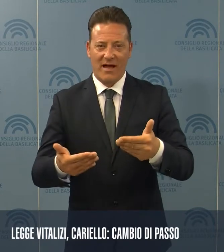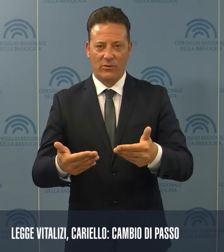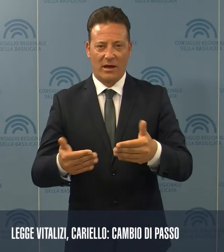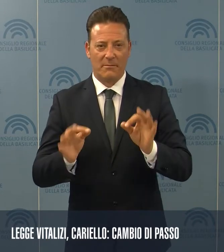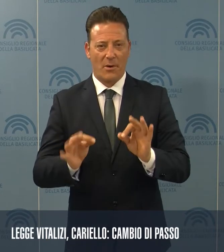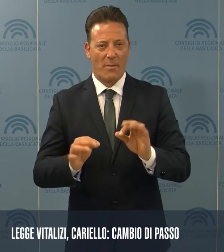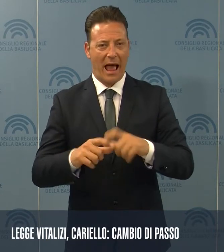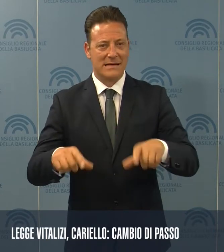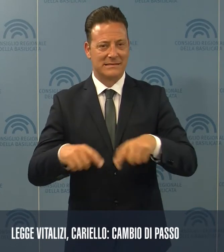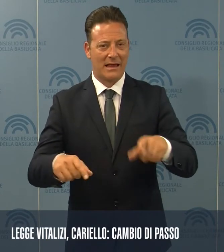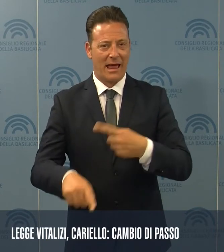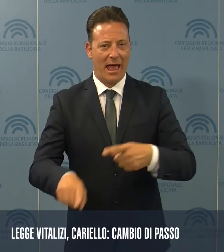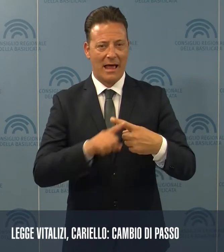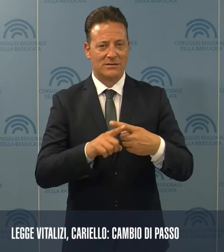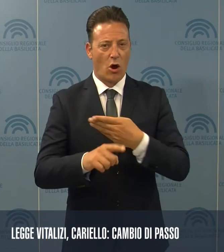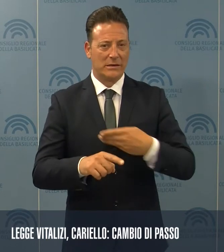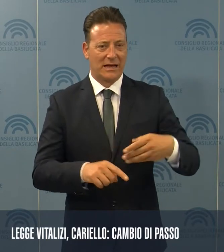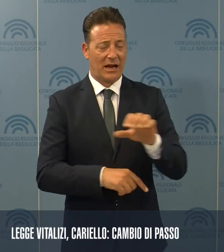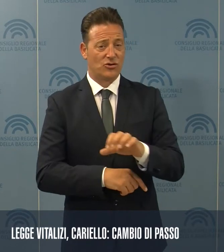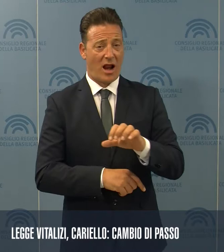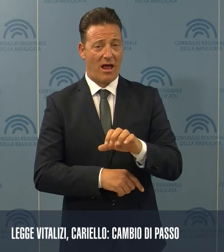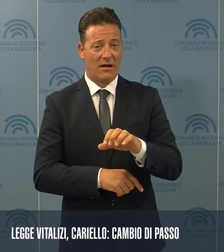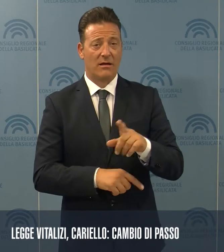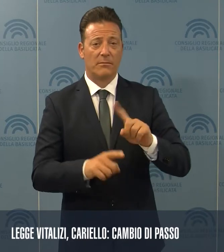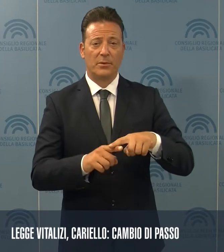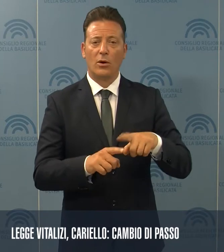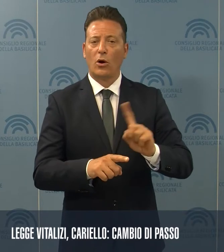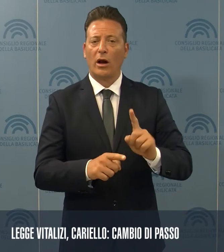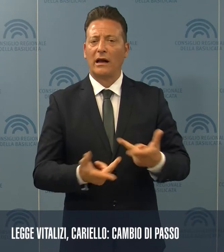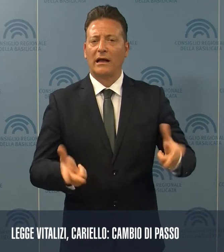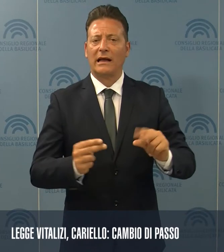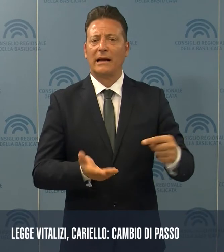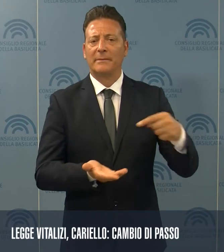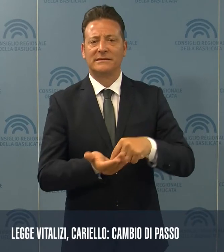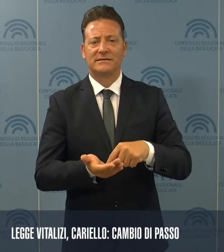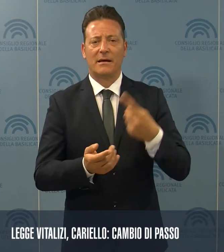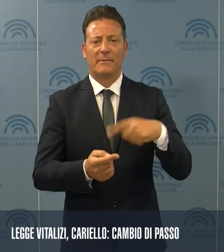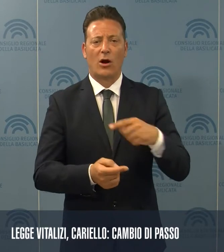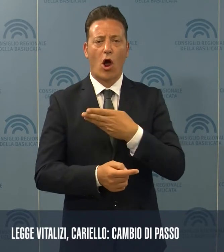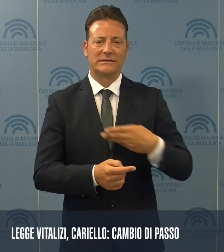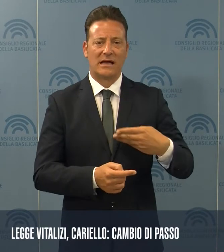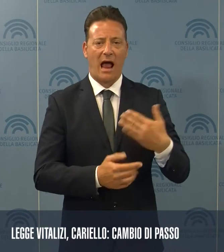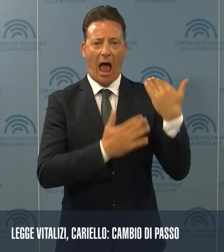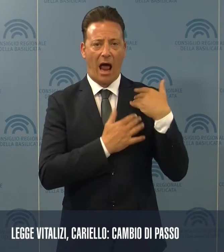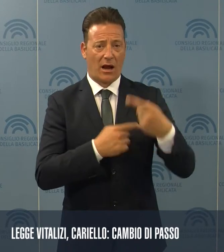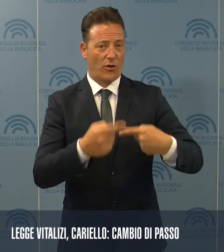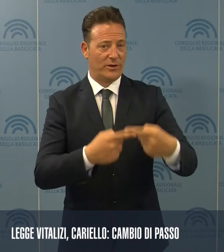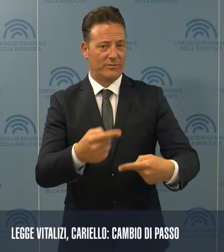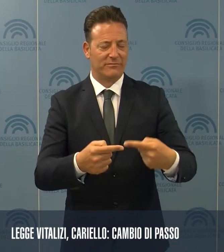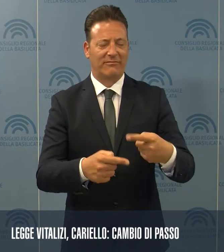assegnati agli ex consiglieri regionali e non ripristina i vitalizzi per i consiglieri in carica ci differenzia da